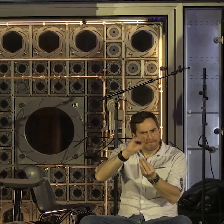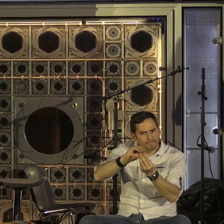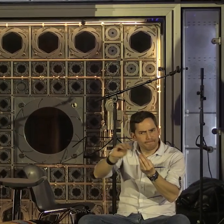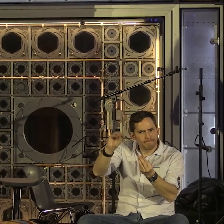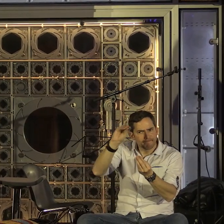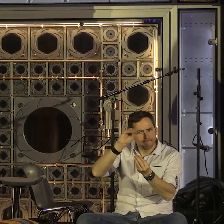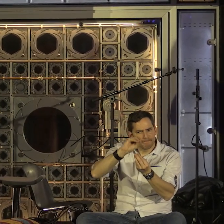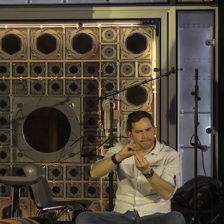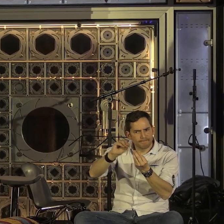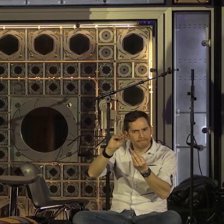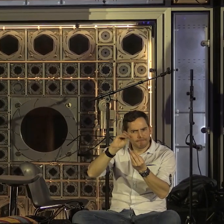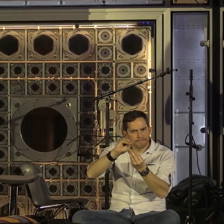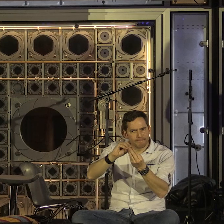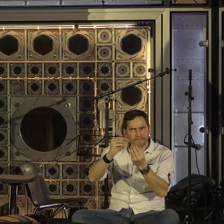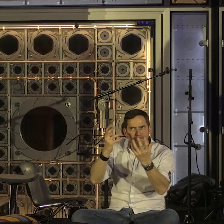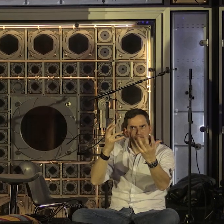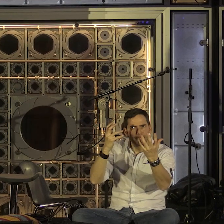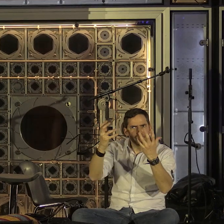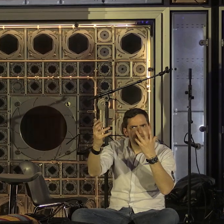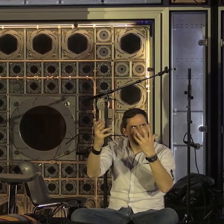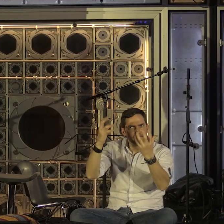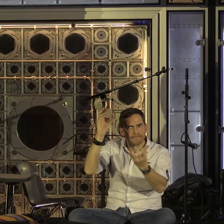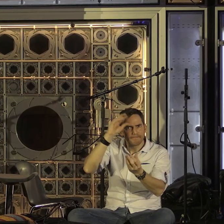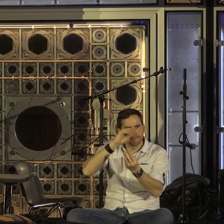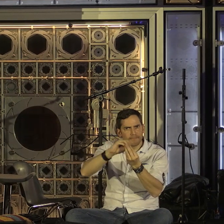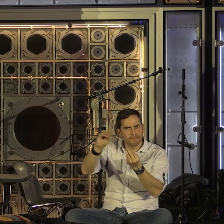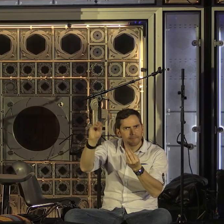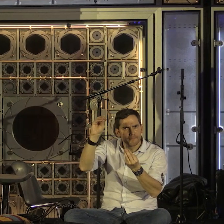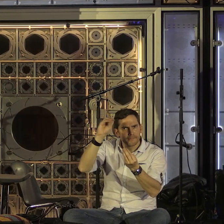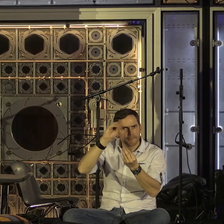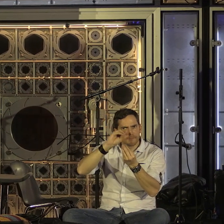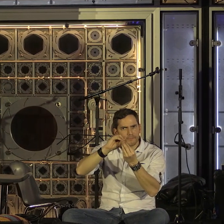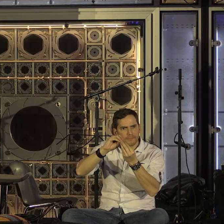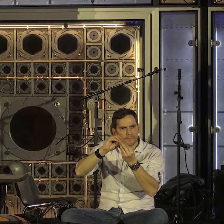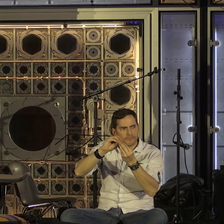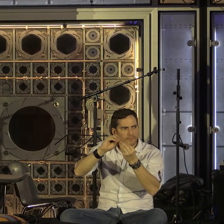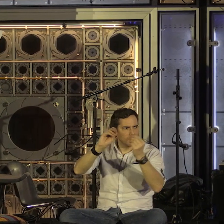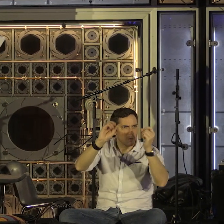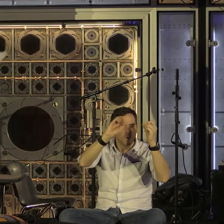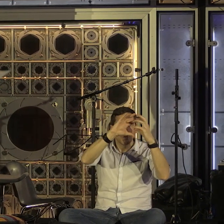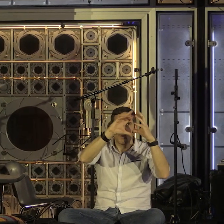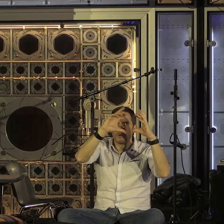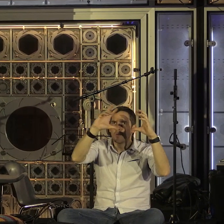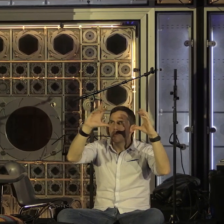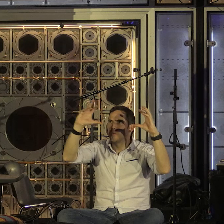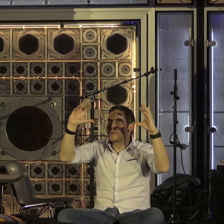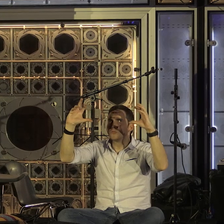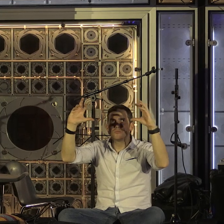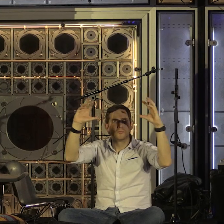les nuages restent entre